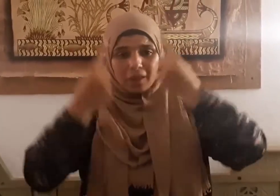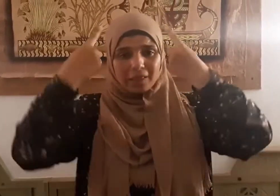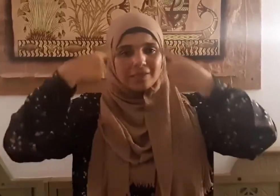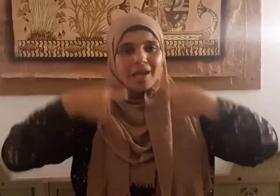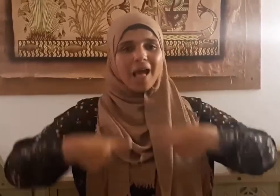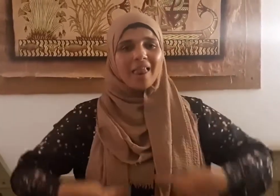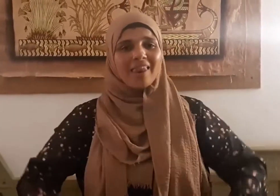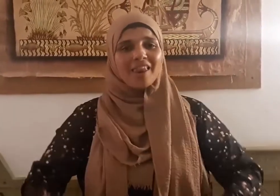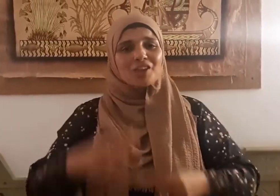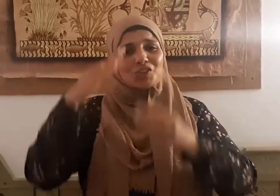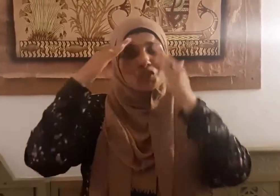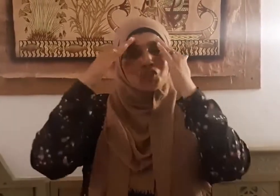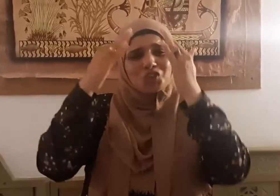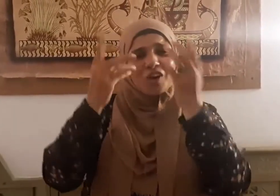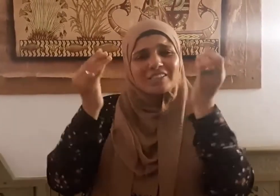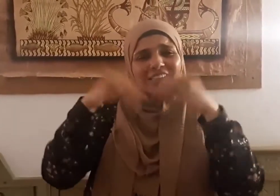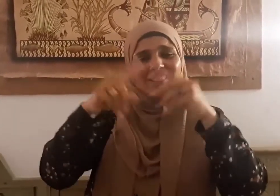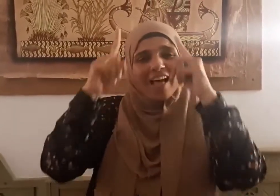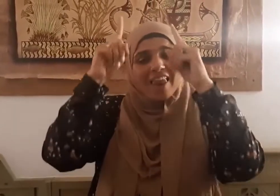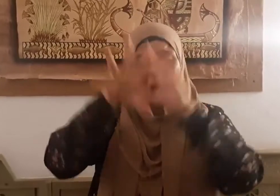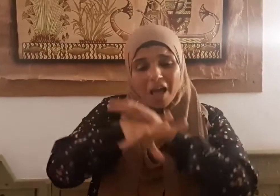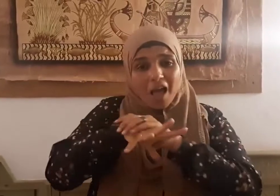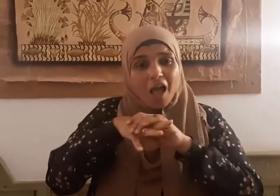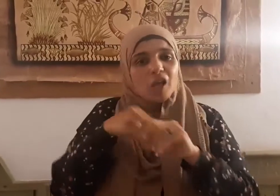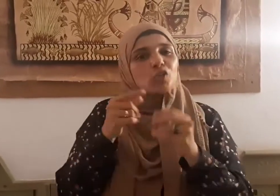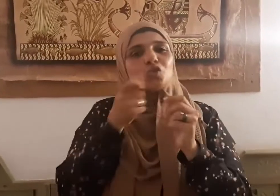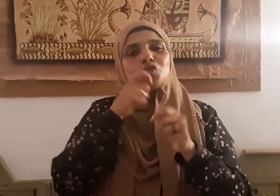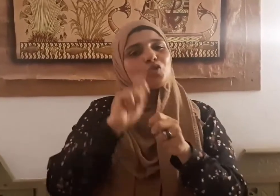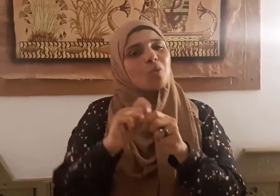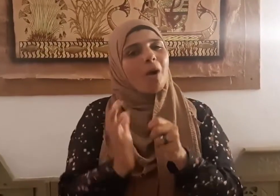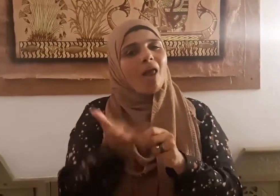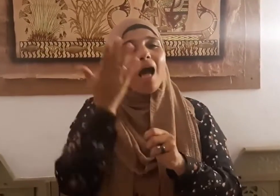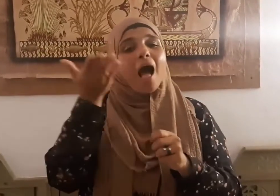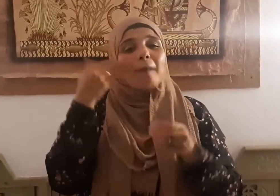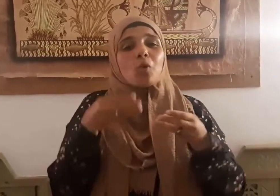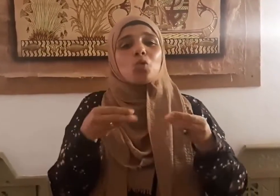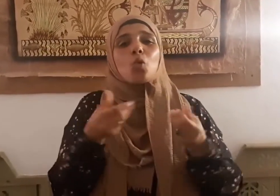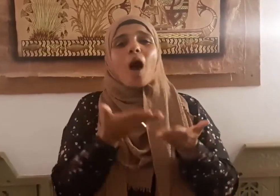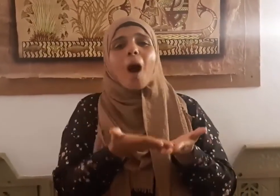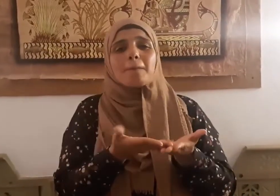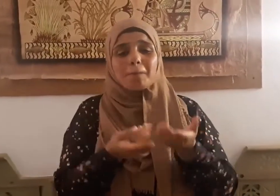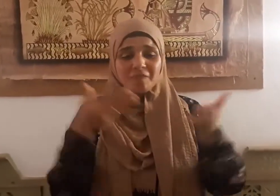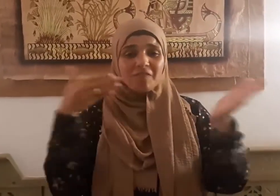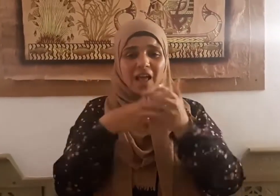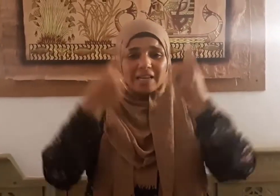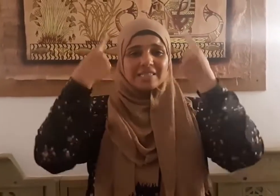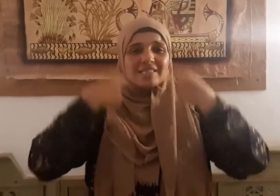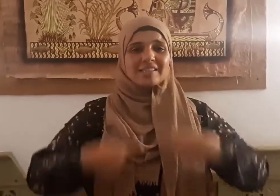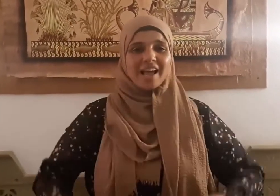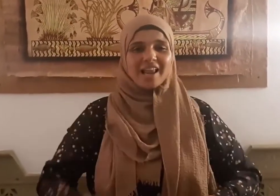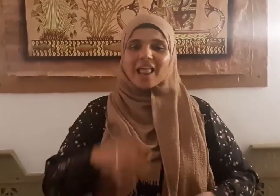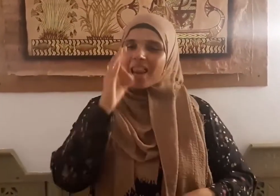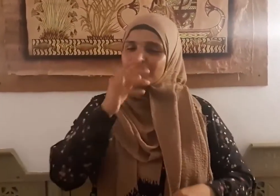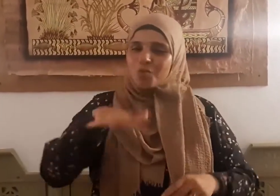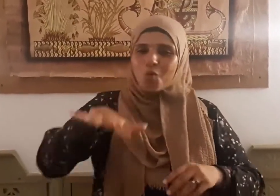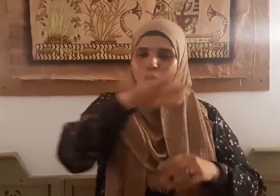صار شيئا مذكورا بعد أن كان عدما وليعلم العبد المتكبر